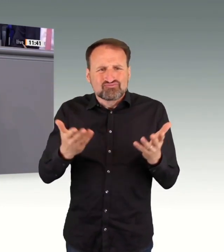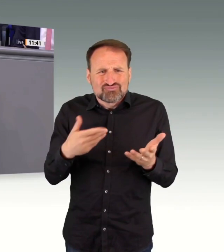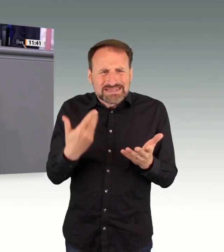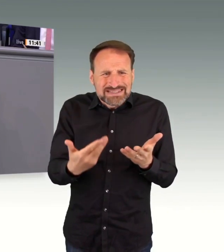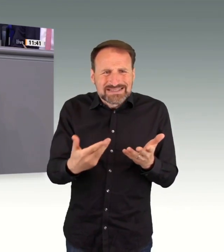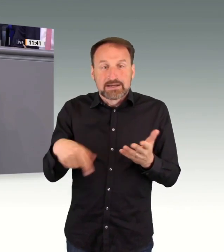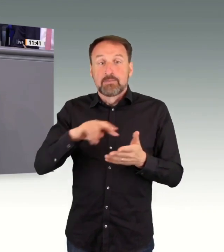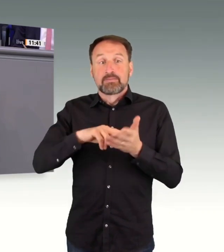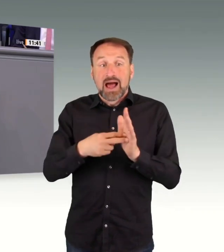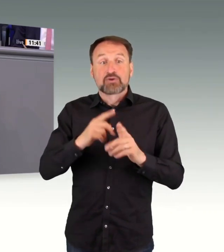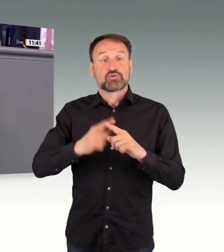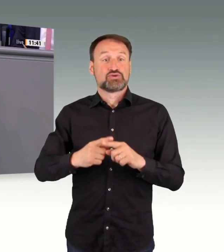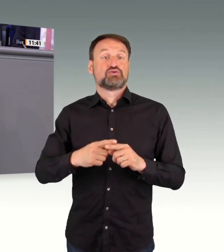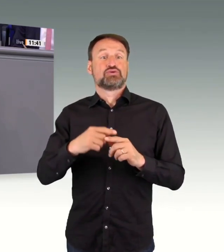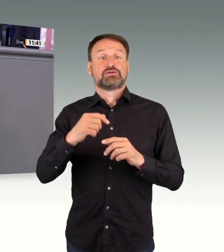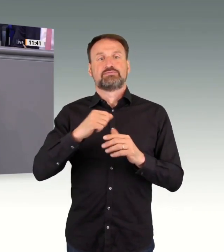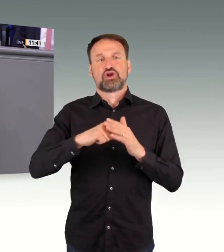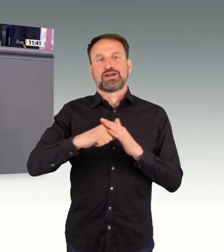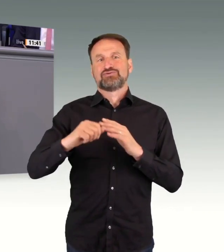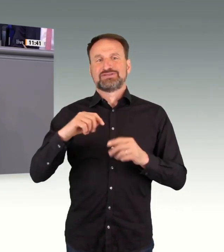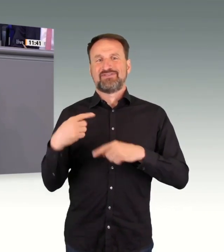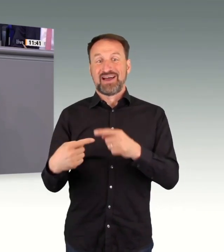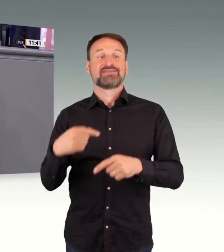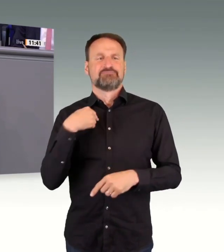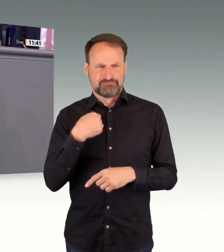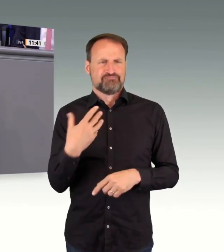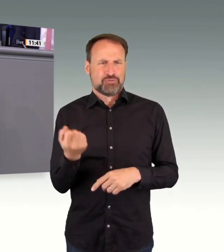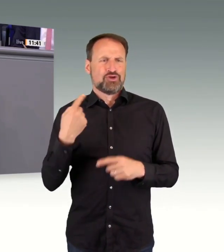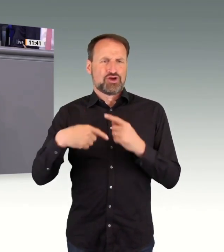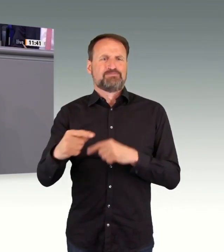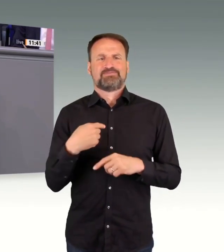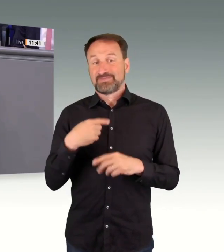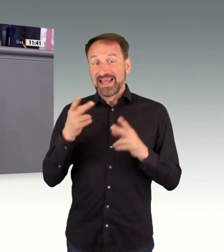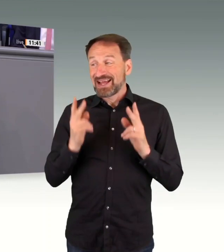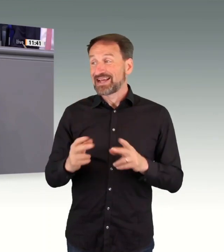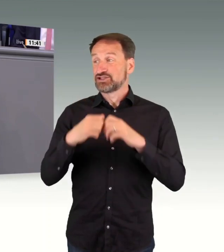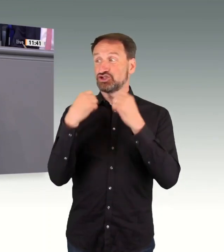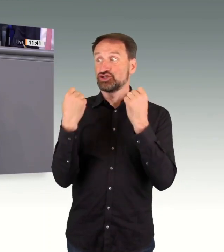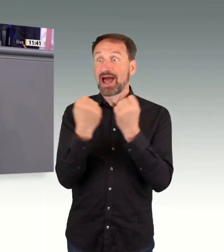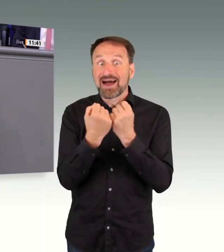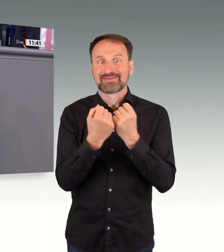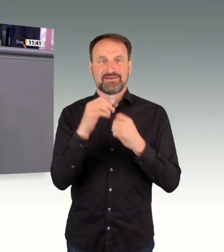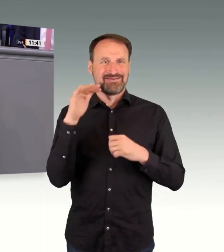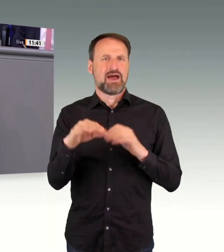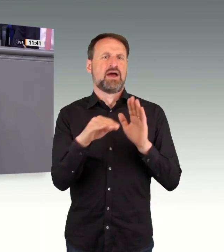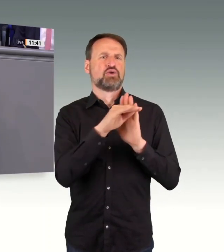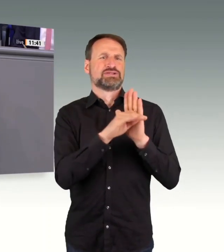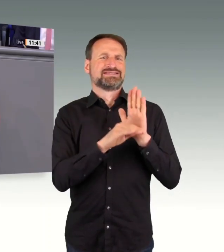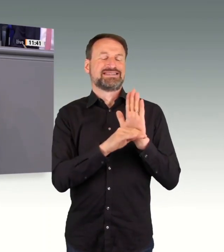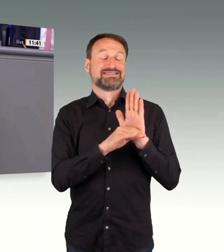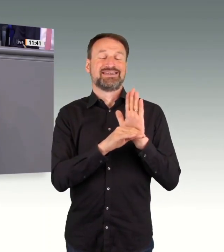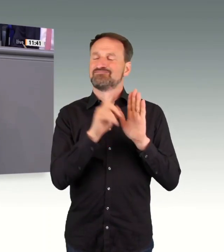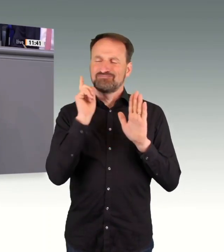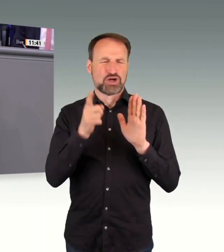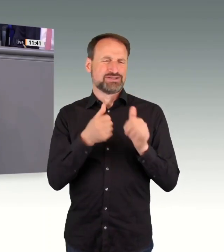Planungs und Genehmigungsverfahren in Deutschland zu beschleunigen. Ich nenne stellvertretend erstens die Entfristung des Planungssicherstellungsgesetzes im